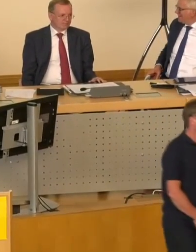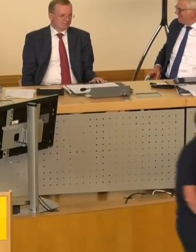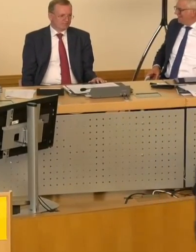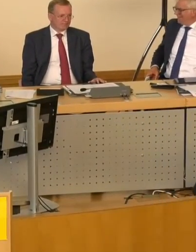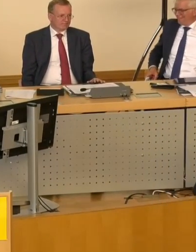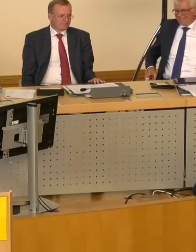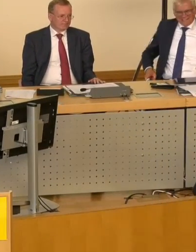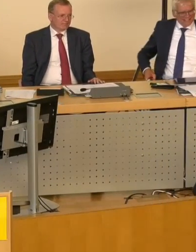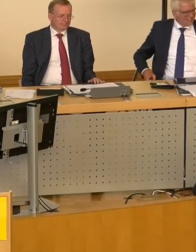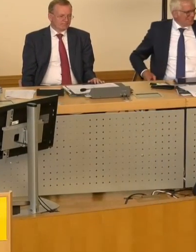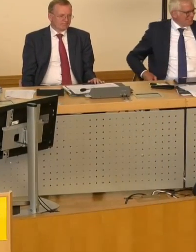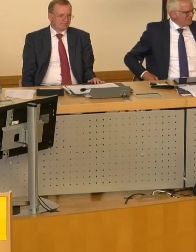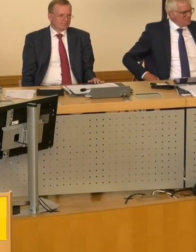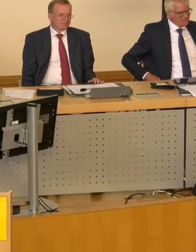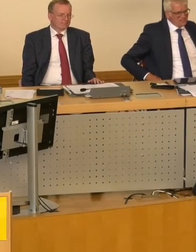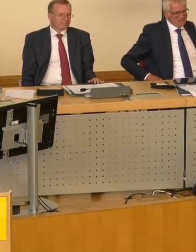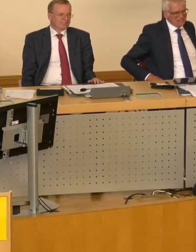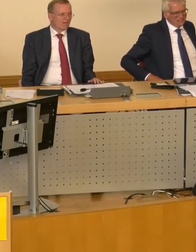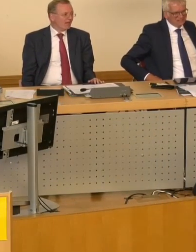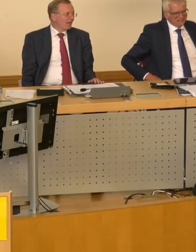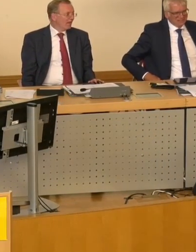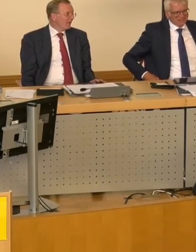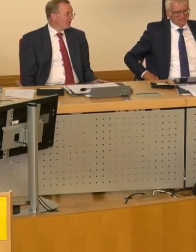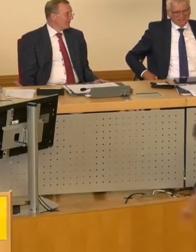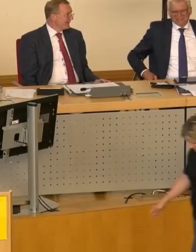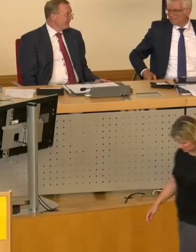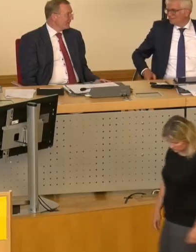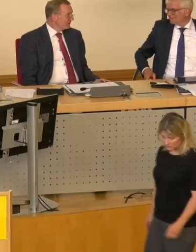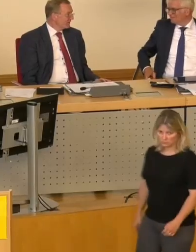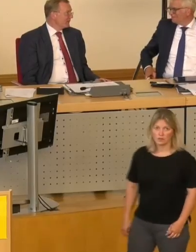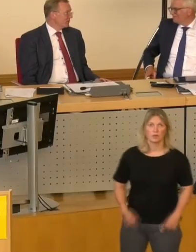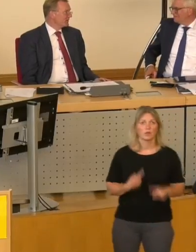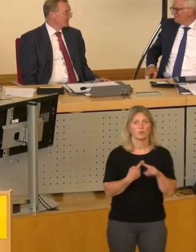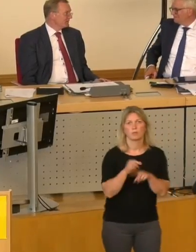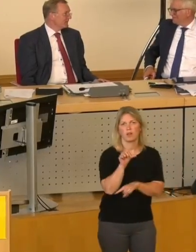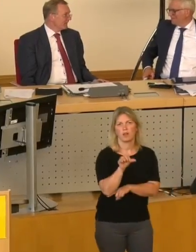Damit hätten wir den Punkt 11 geschafft und... Und...